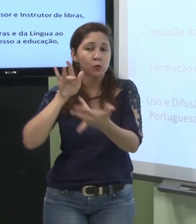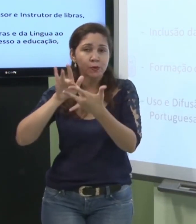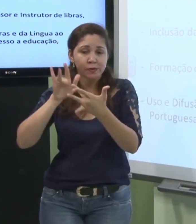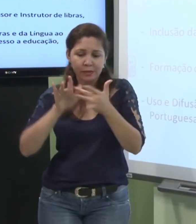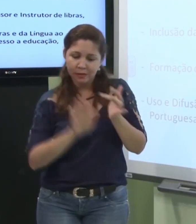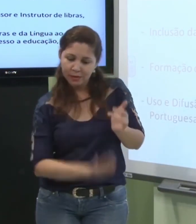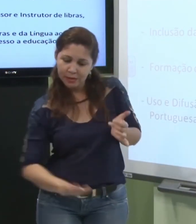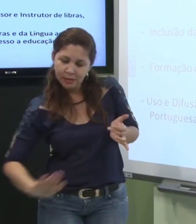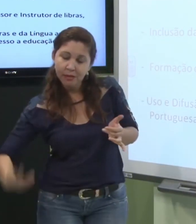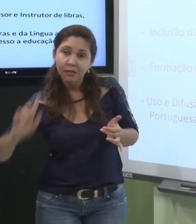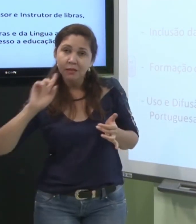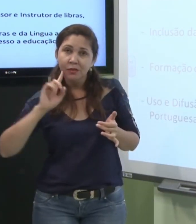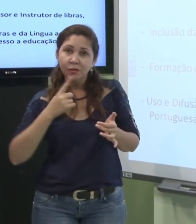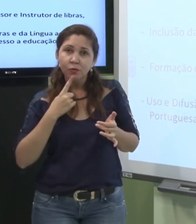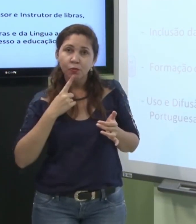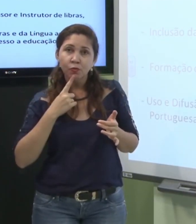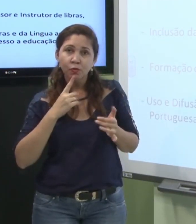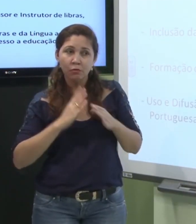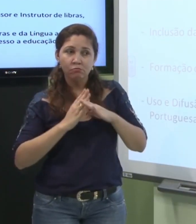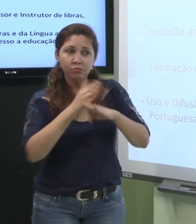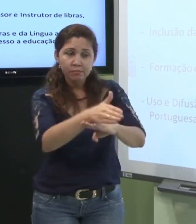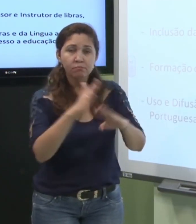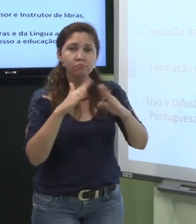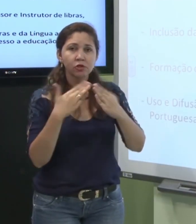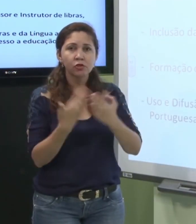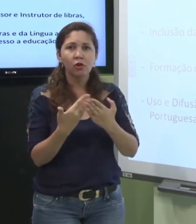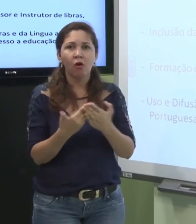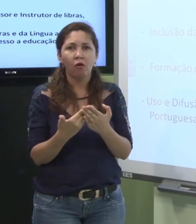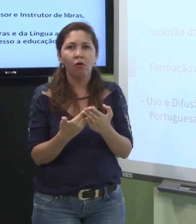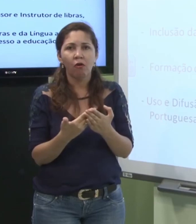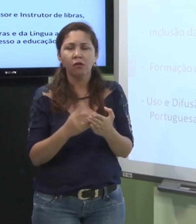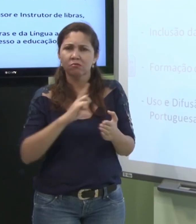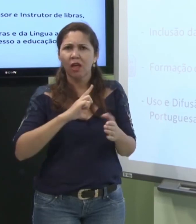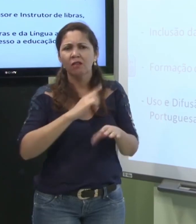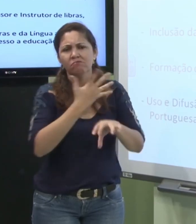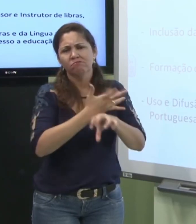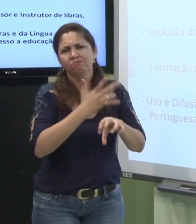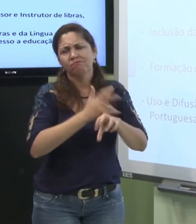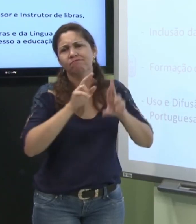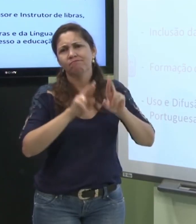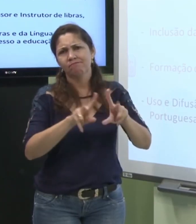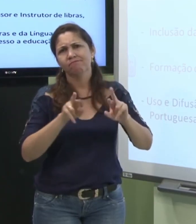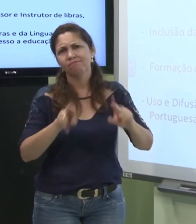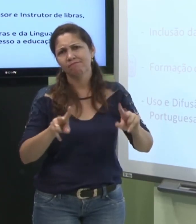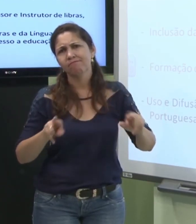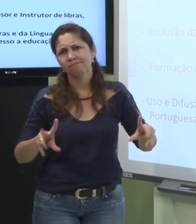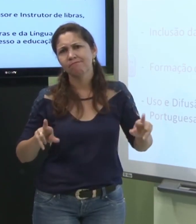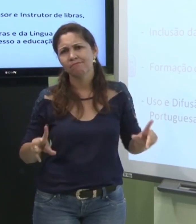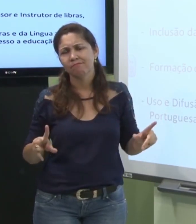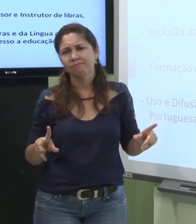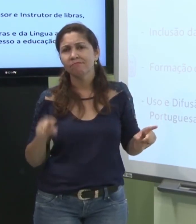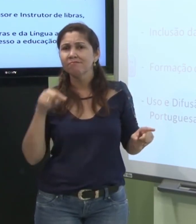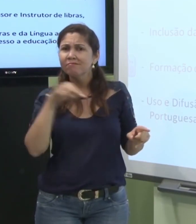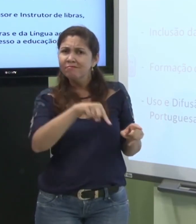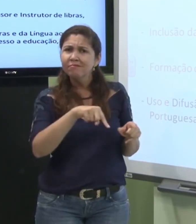então o primeiro contato da criança surda ao ser matriculada na escola